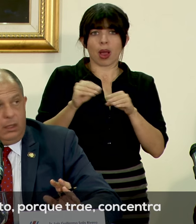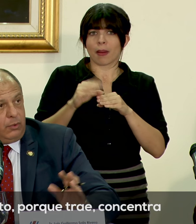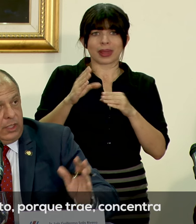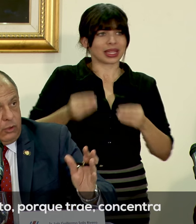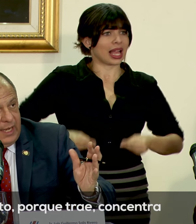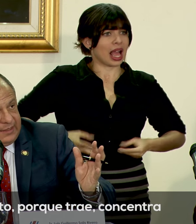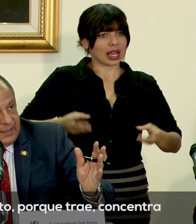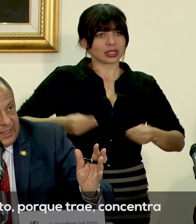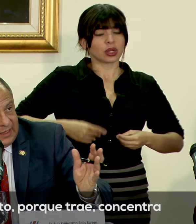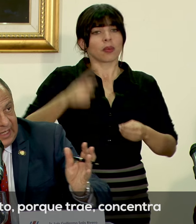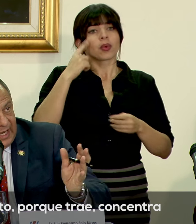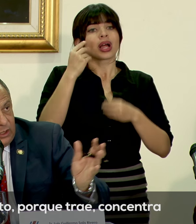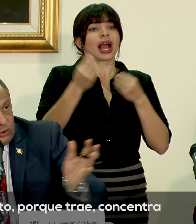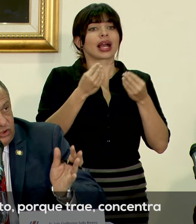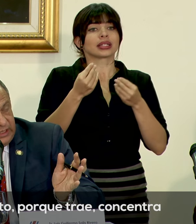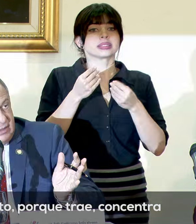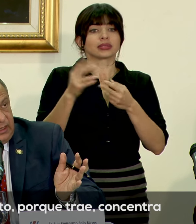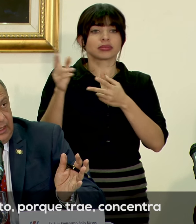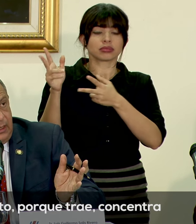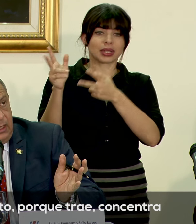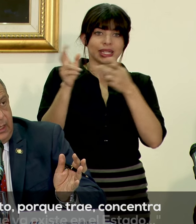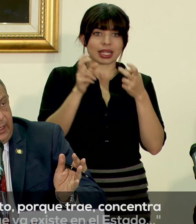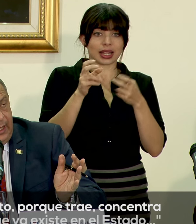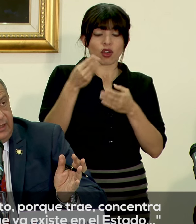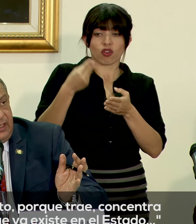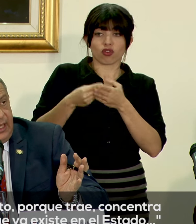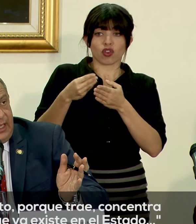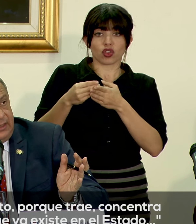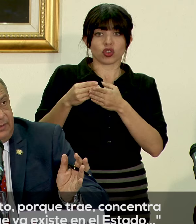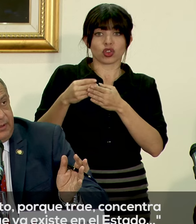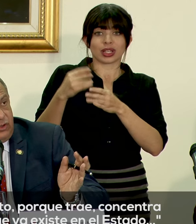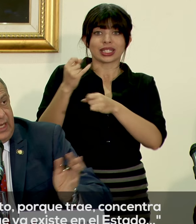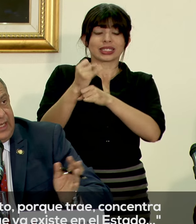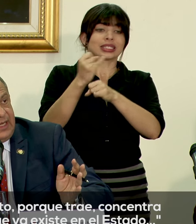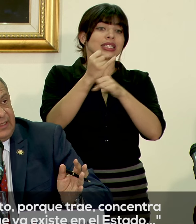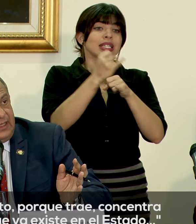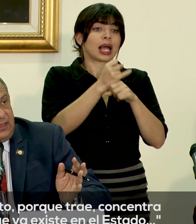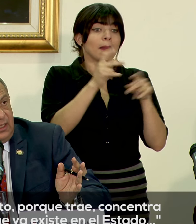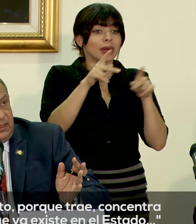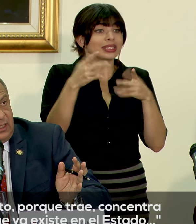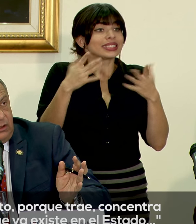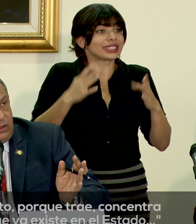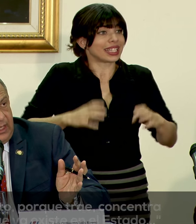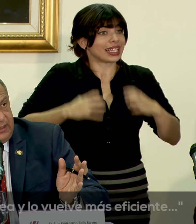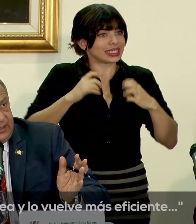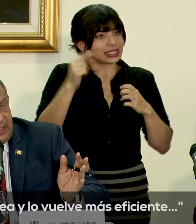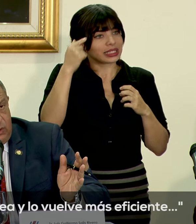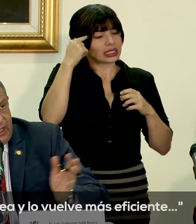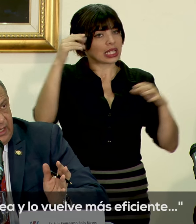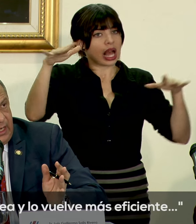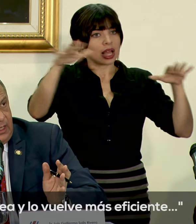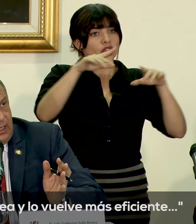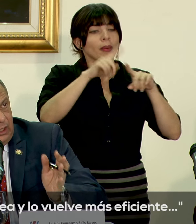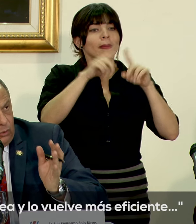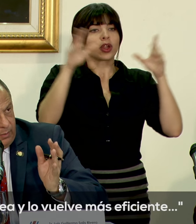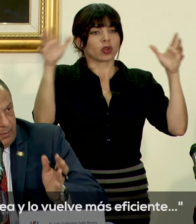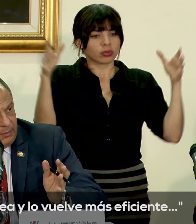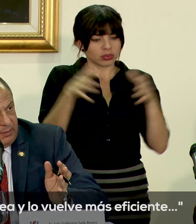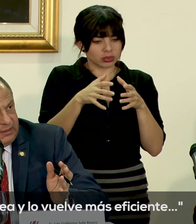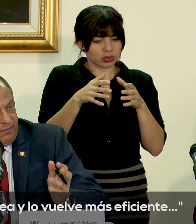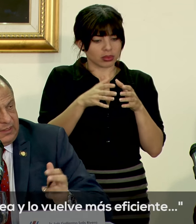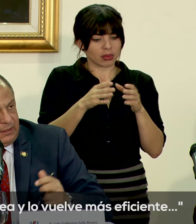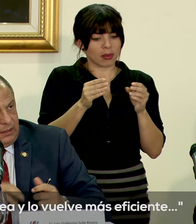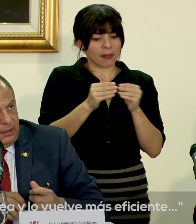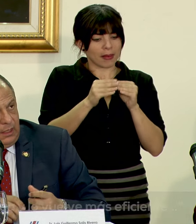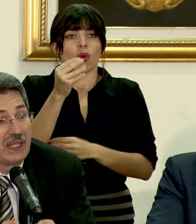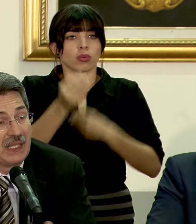gasto, porque lo que hace es que trae, concentra entidades y personal que ya existen en el Estado, lo que hace es que lo alinea y lo vuelve